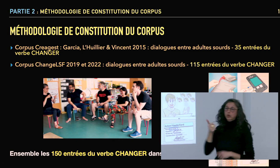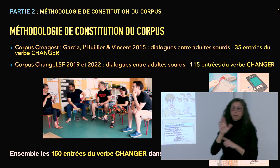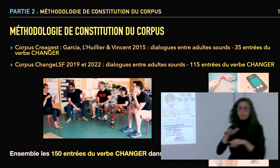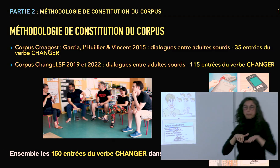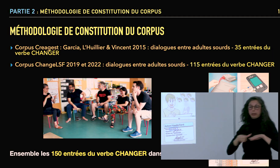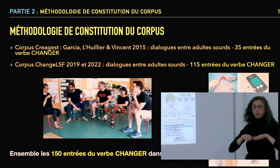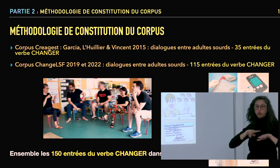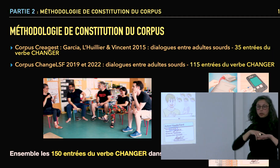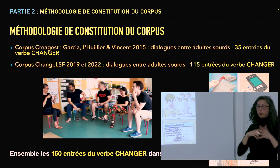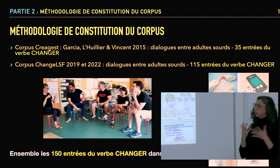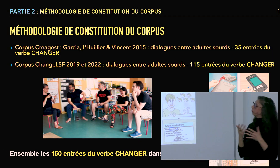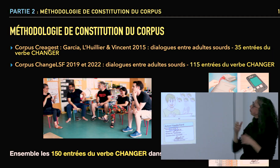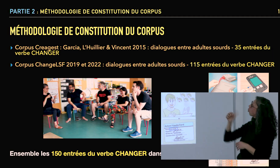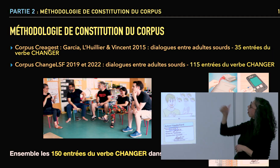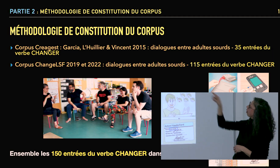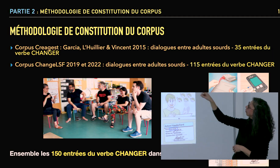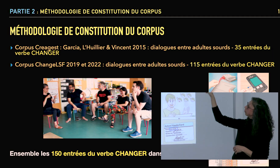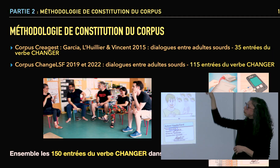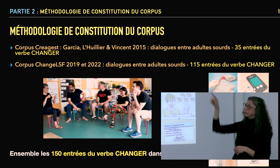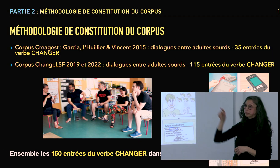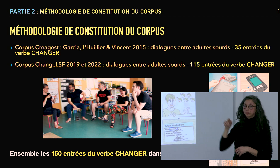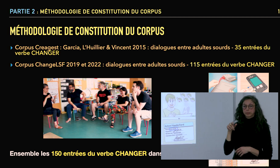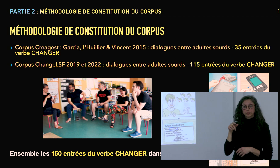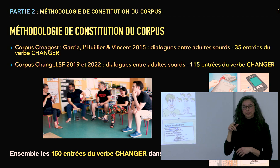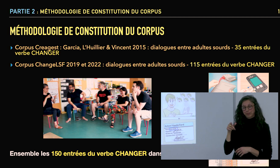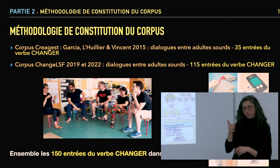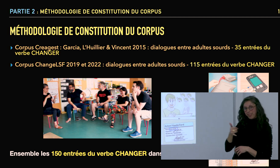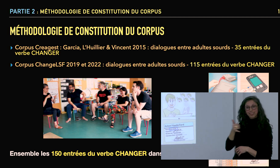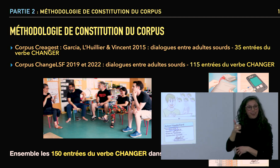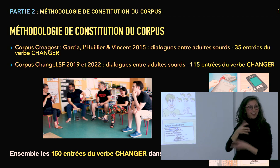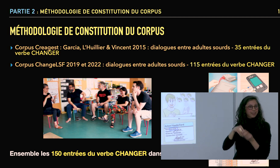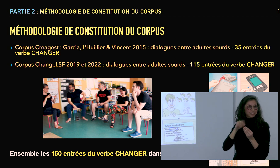Nous attaquons maintenant la deuxième partie, la méthodologie de constitution de mon corpus.